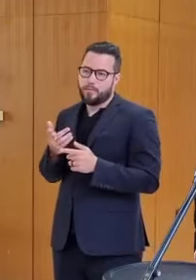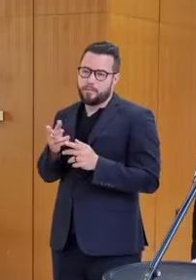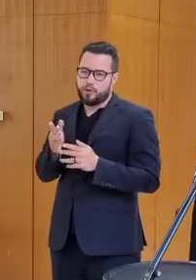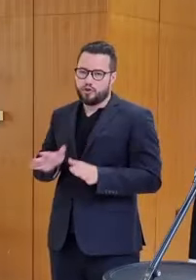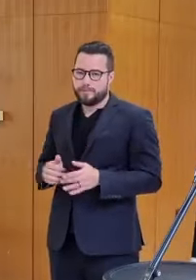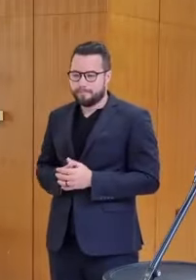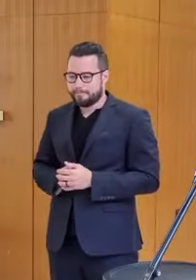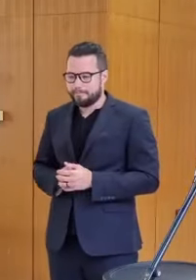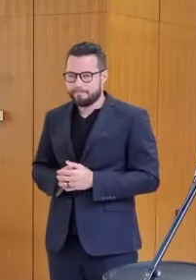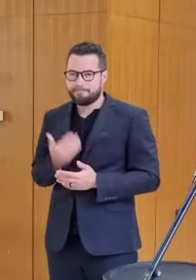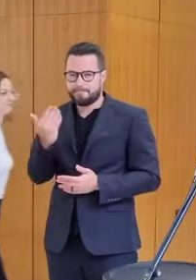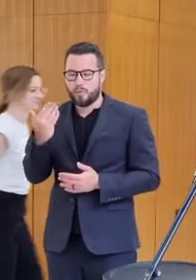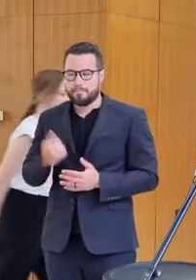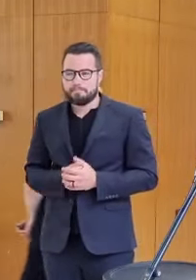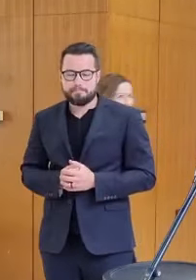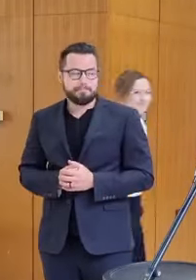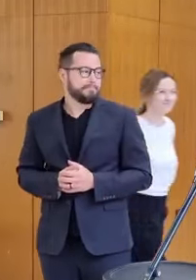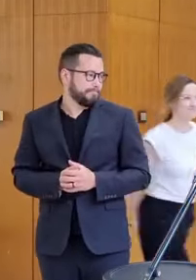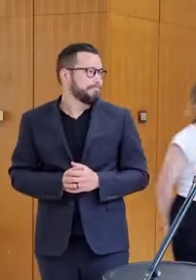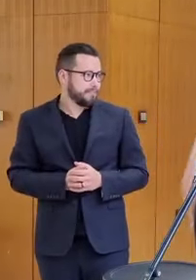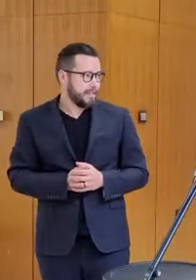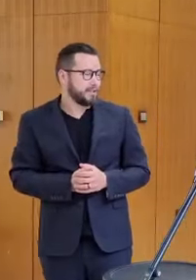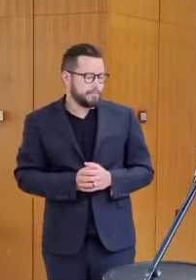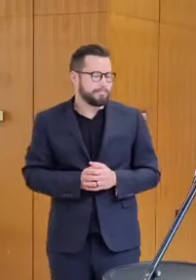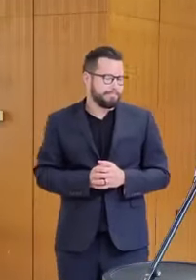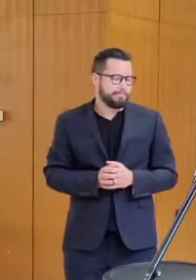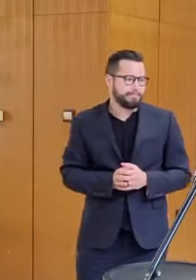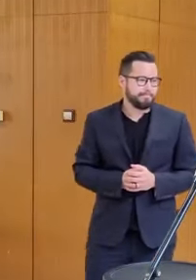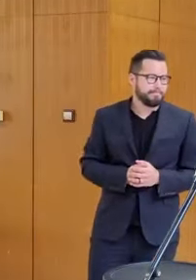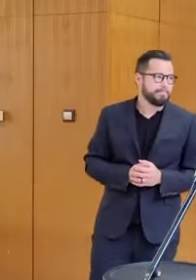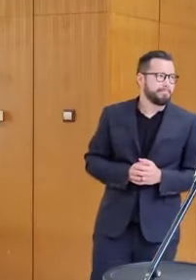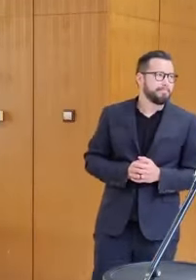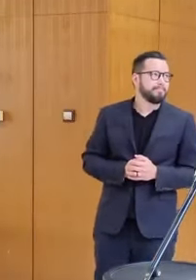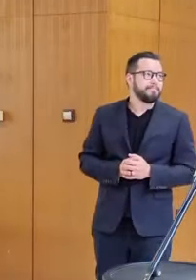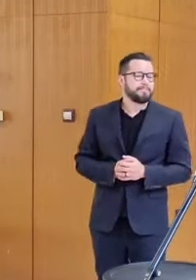Ďakujem. Ďakujem pekne. Ďakujem.